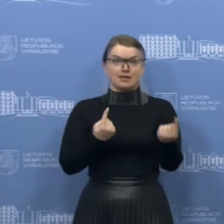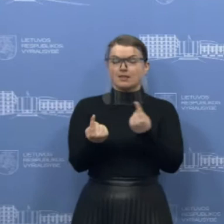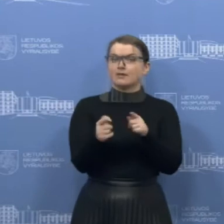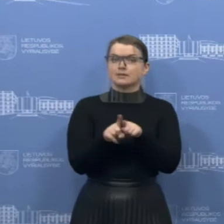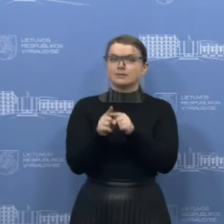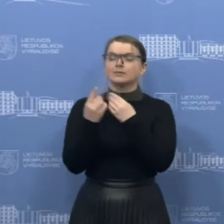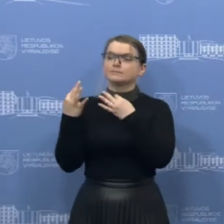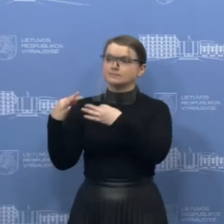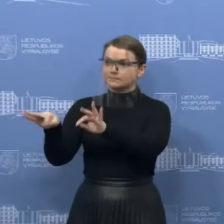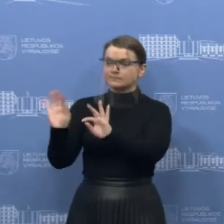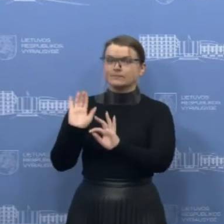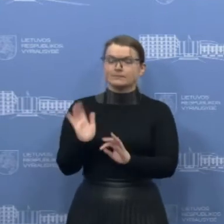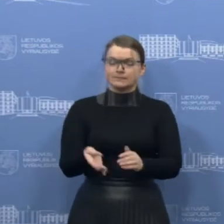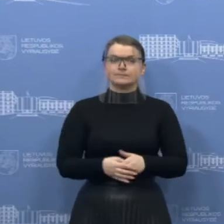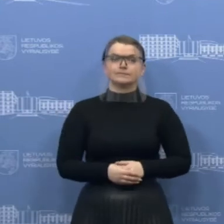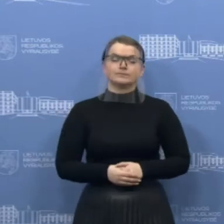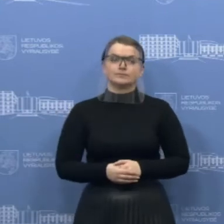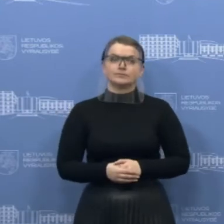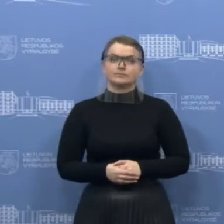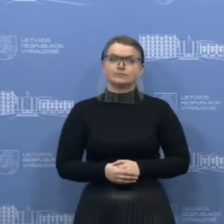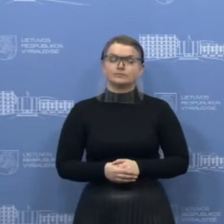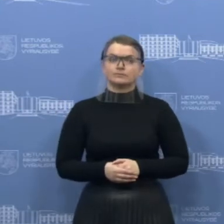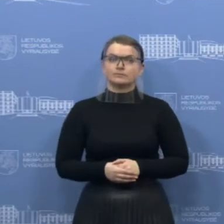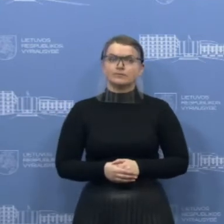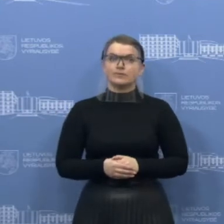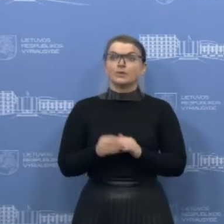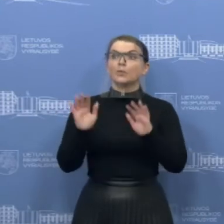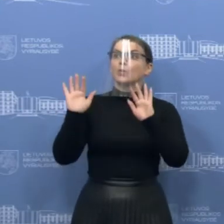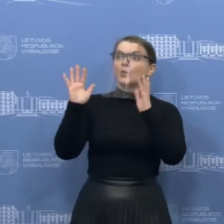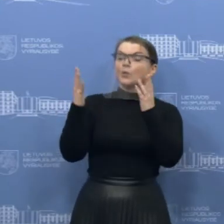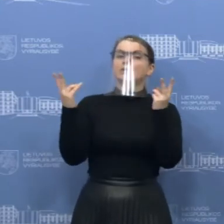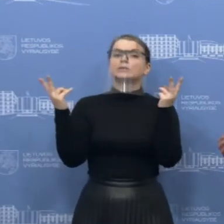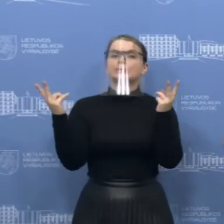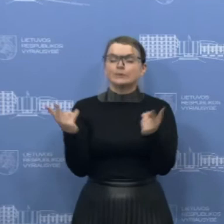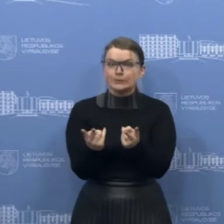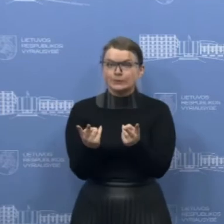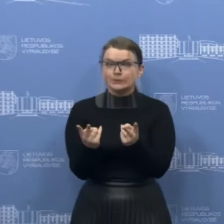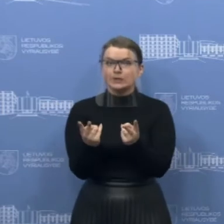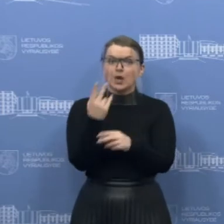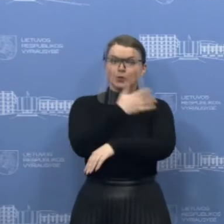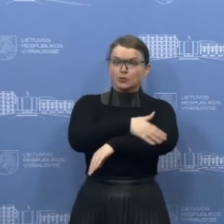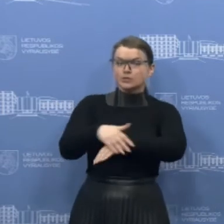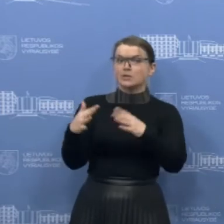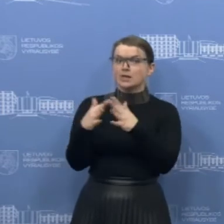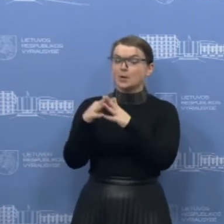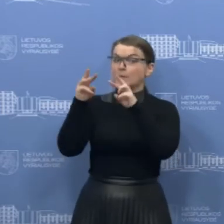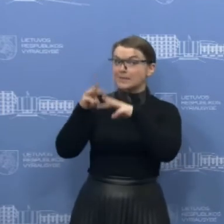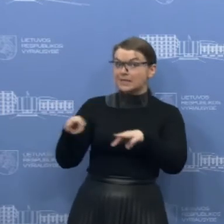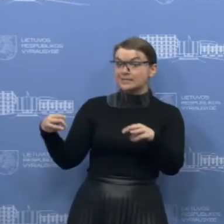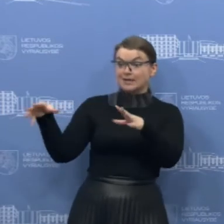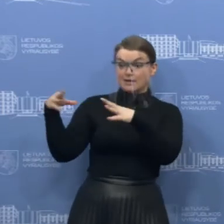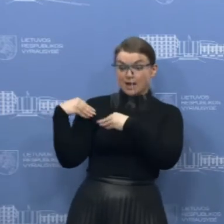Lietuvos piliečiams, Jeigu toks poreikis bus, tai mes kartu su Užsieniu reikalų ministeriją